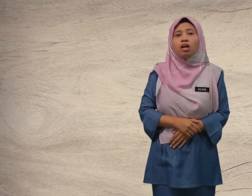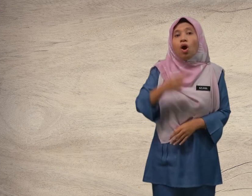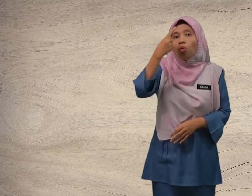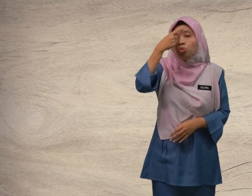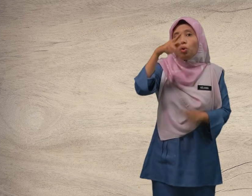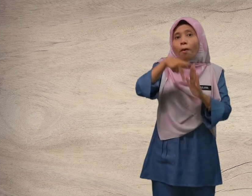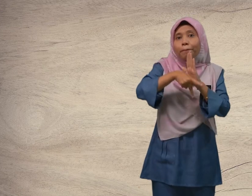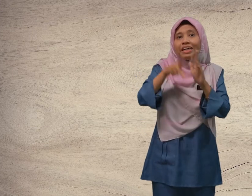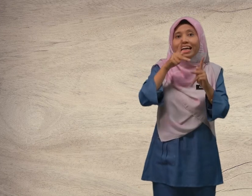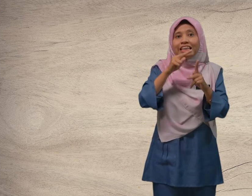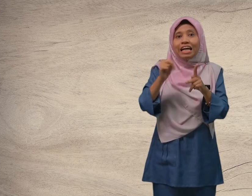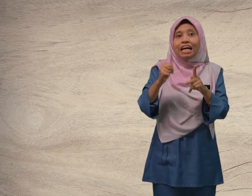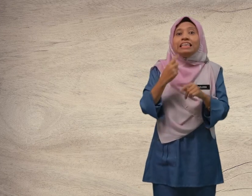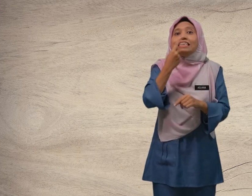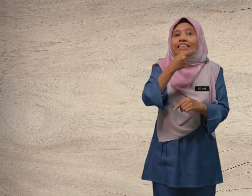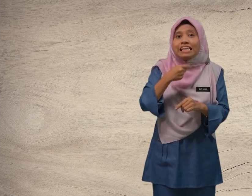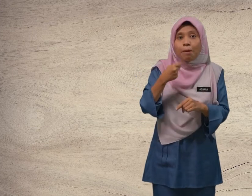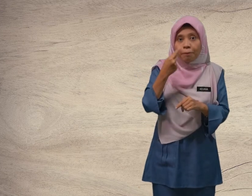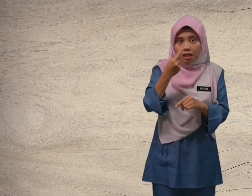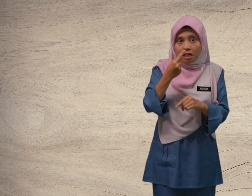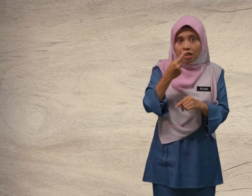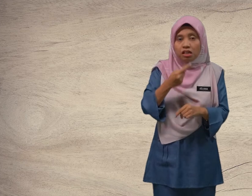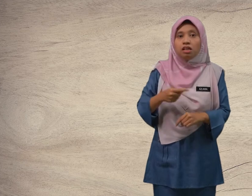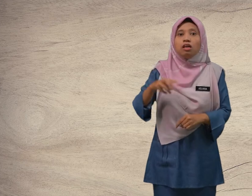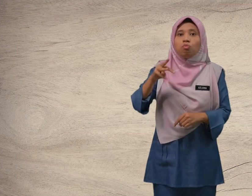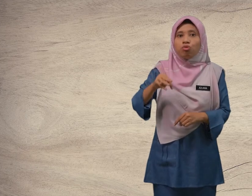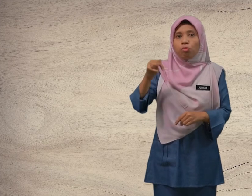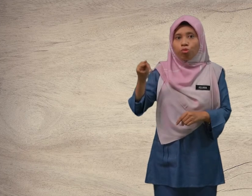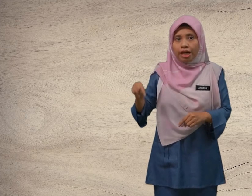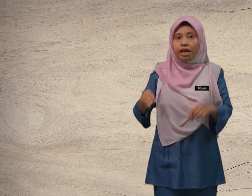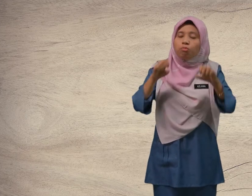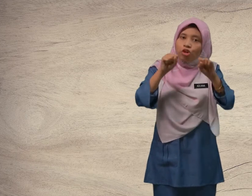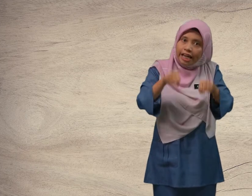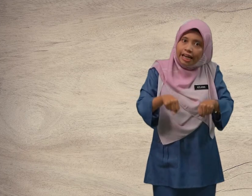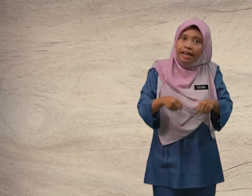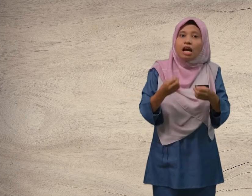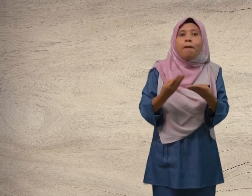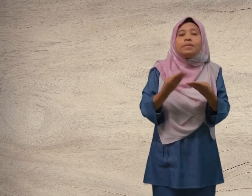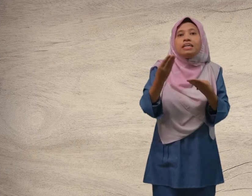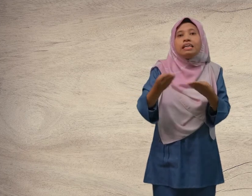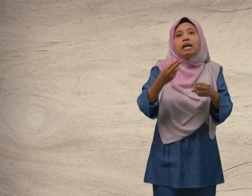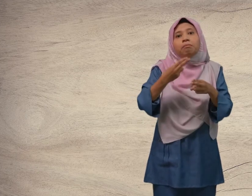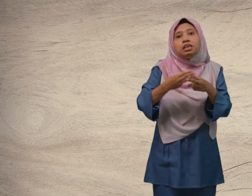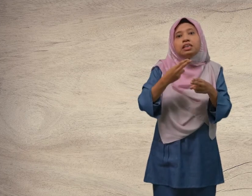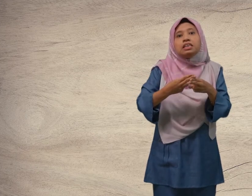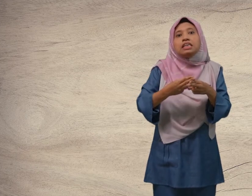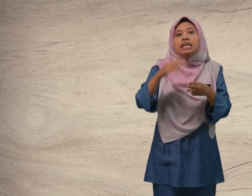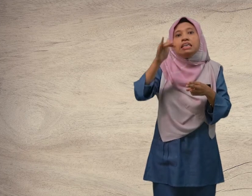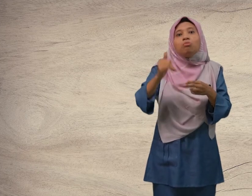Untuk perkataan siapa, murid-murid boleh beri nama yang